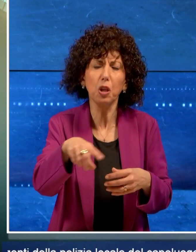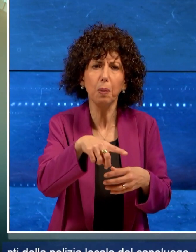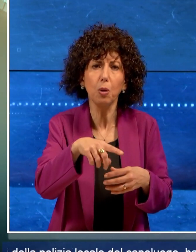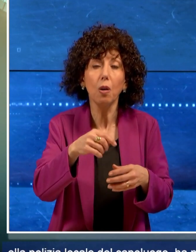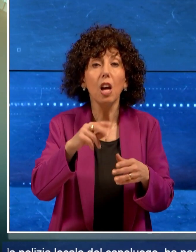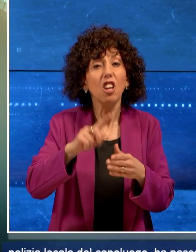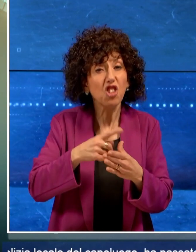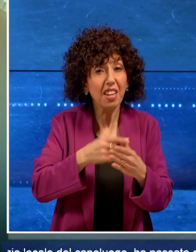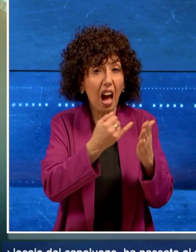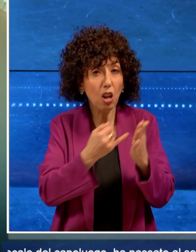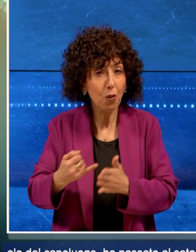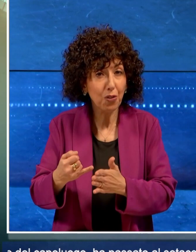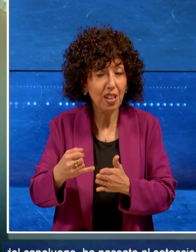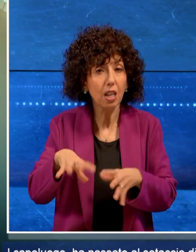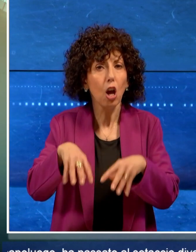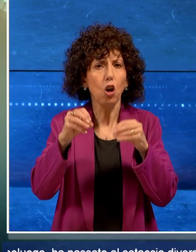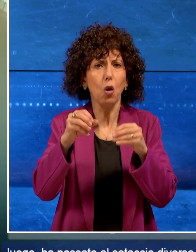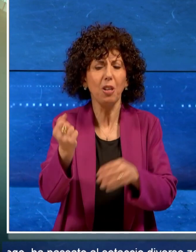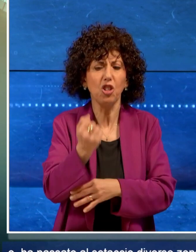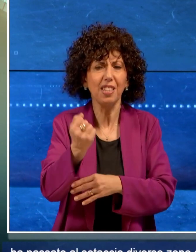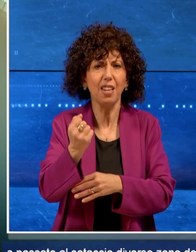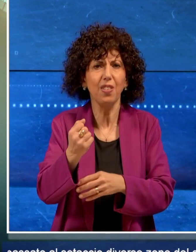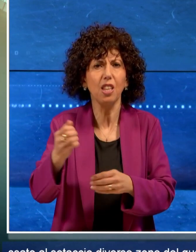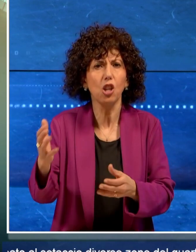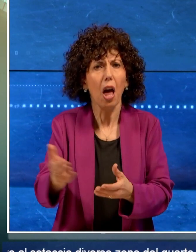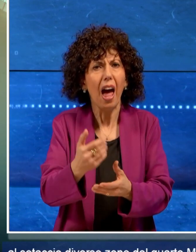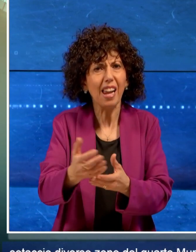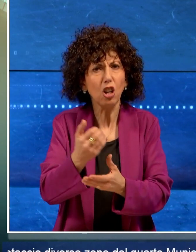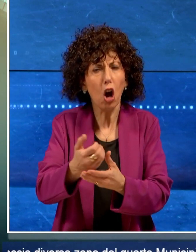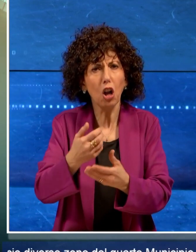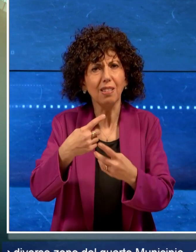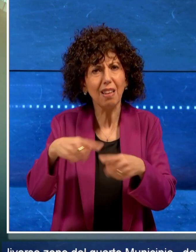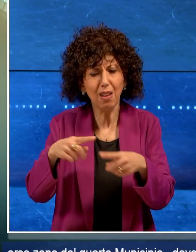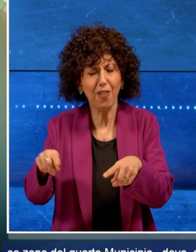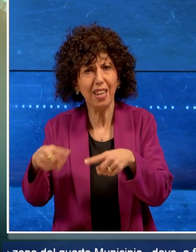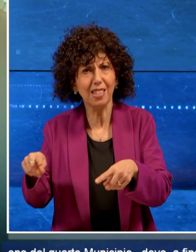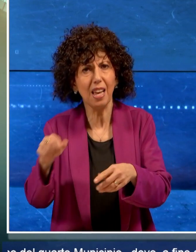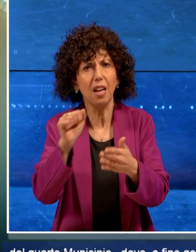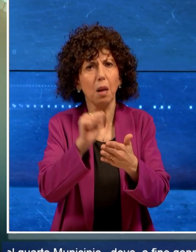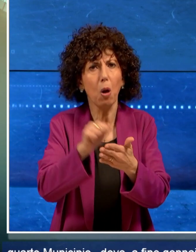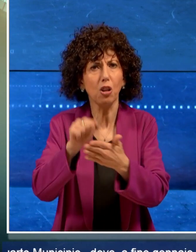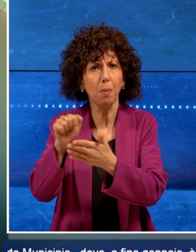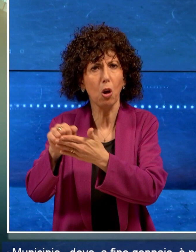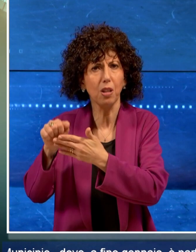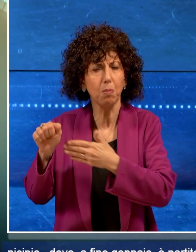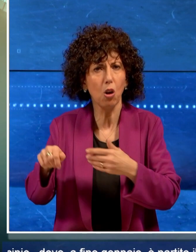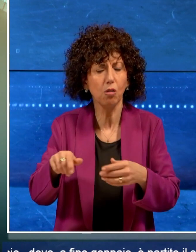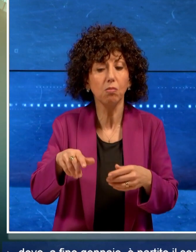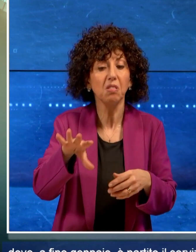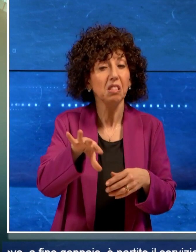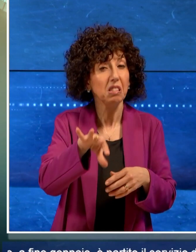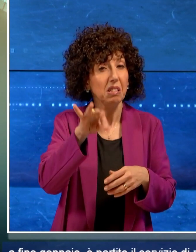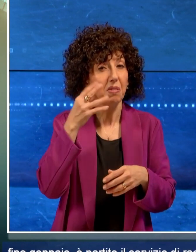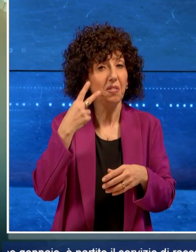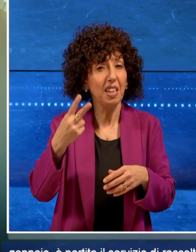gennaio è partito il servizio di raccolta differenziata porta a porta. Sono stati individuati